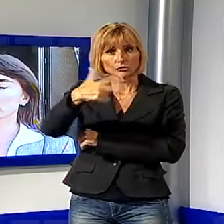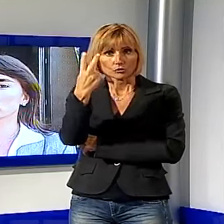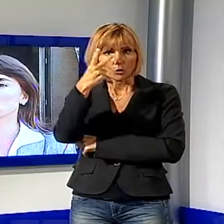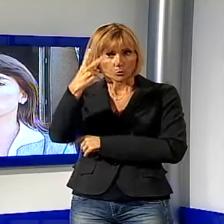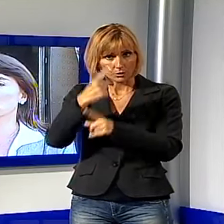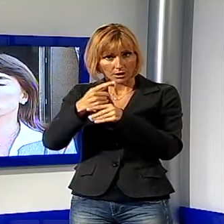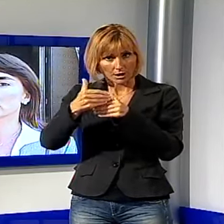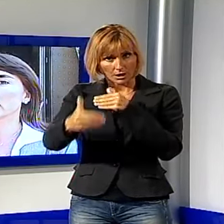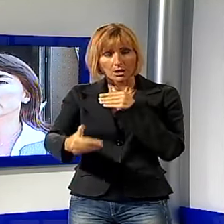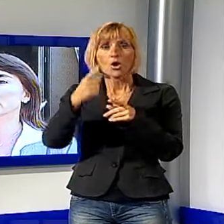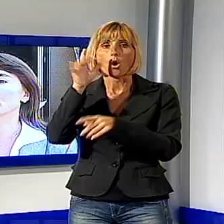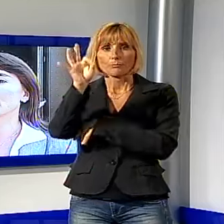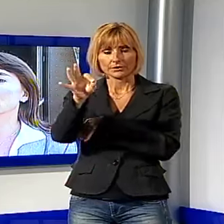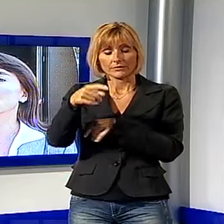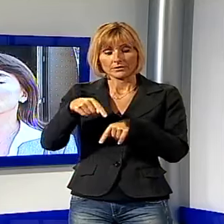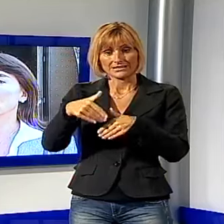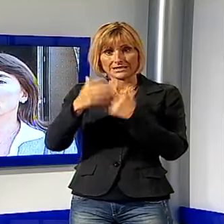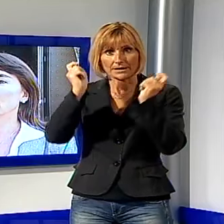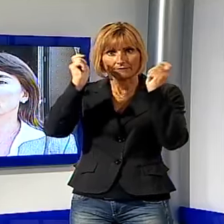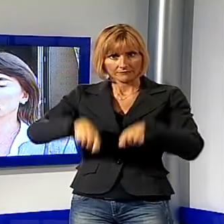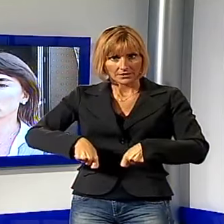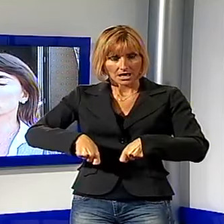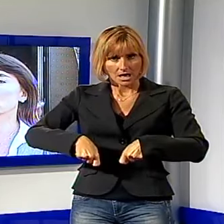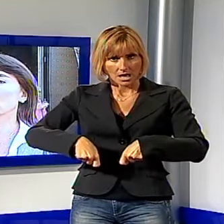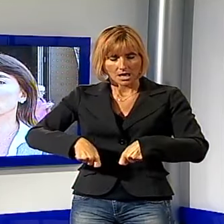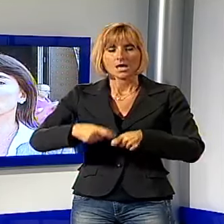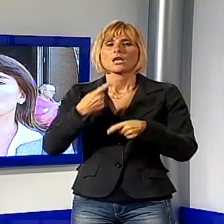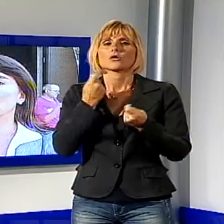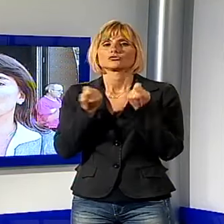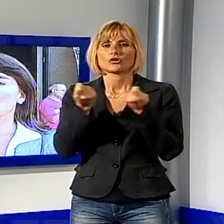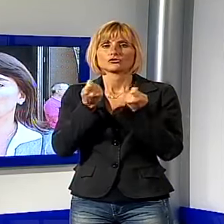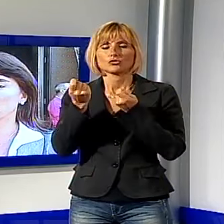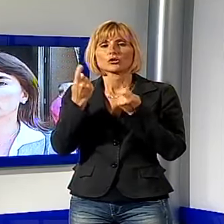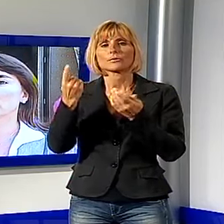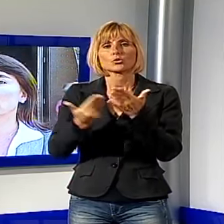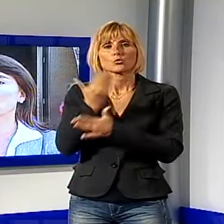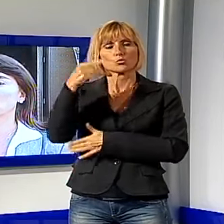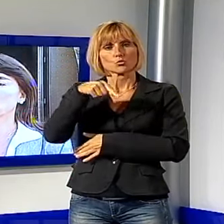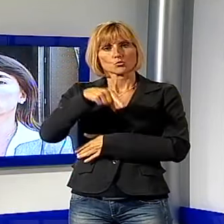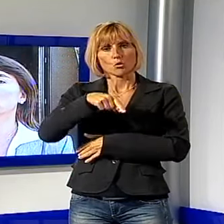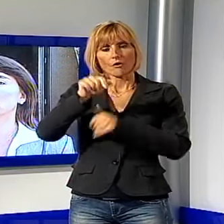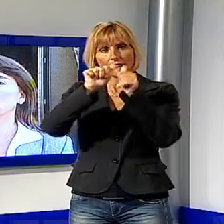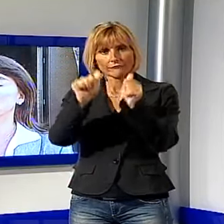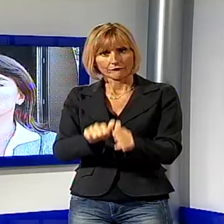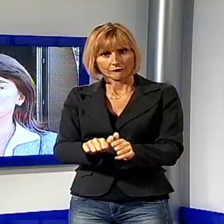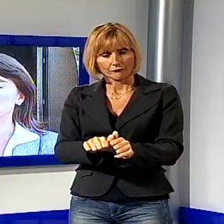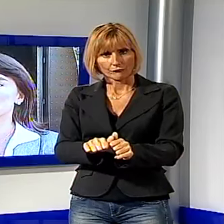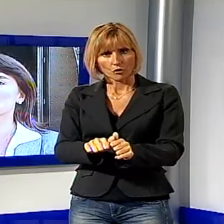Lucca, questo è il nostro obiettivo. Si parte stamani dalle questioni relative alle nuove forme